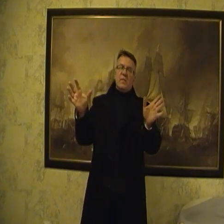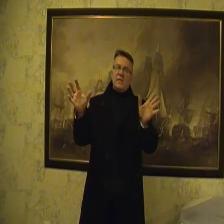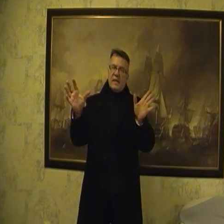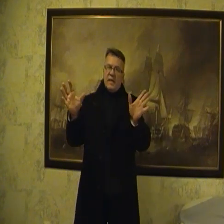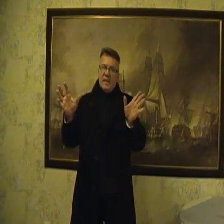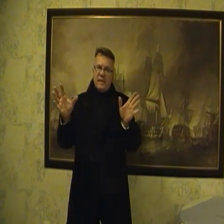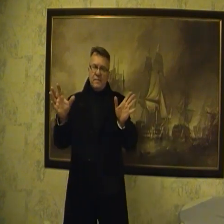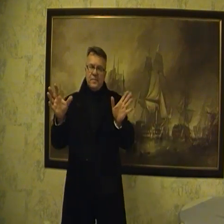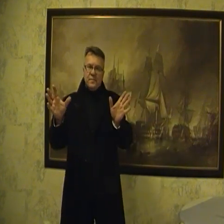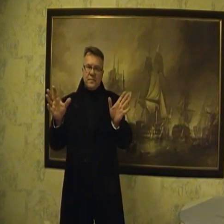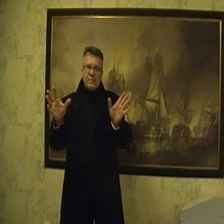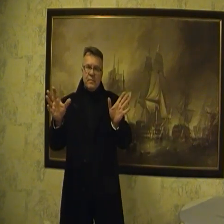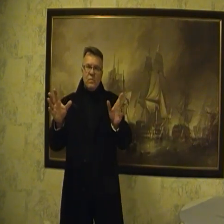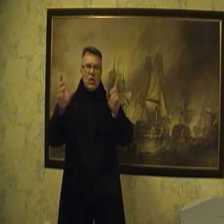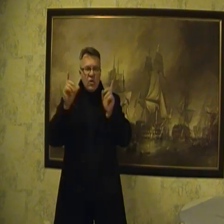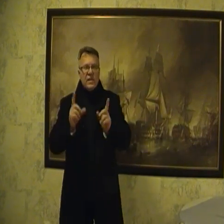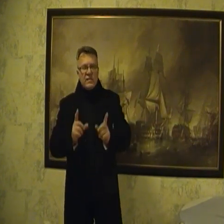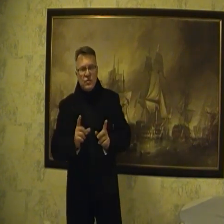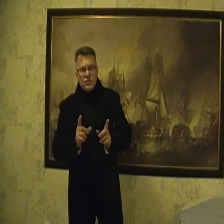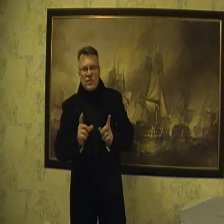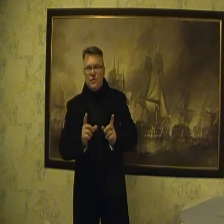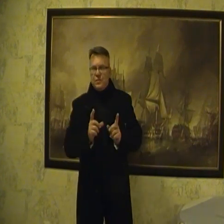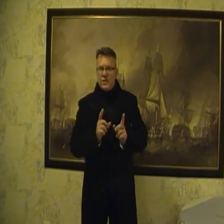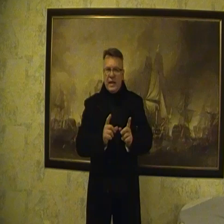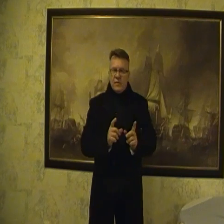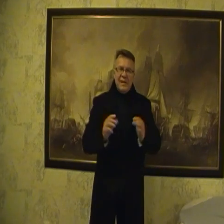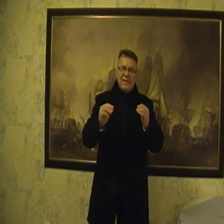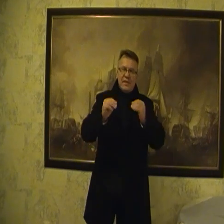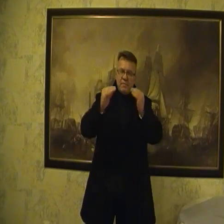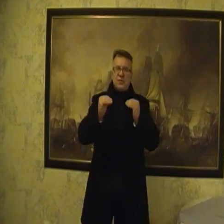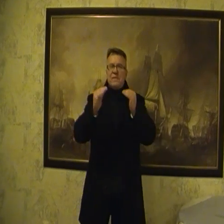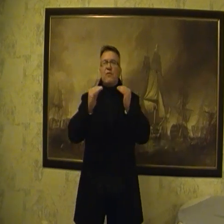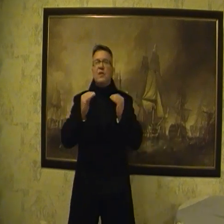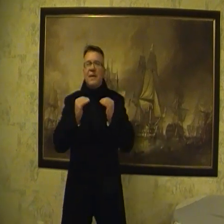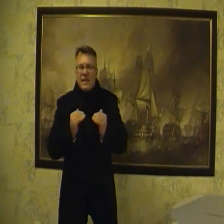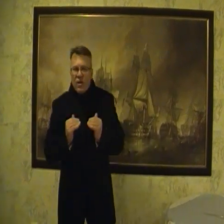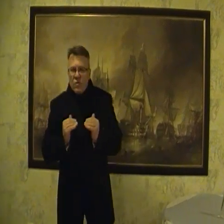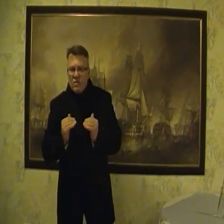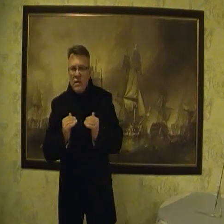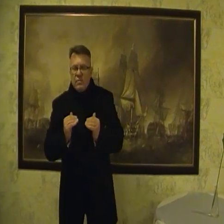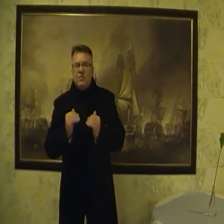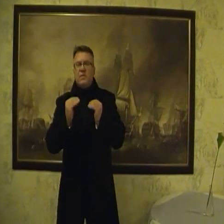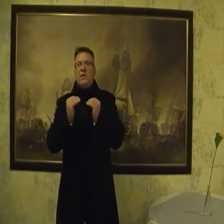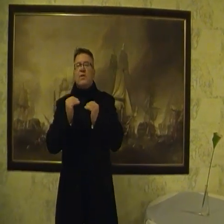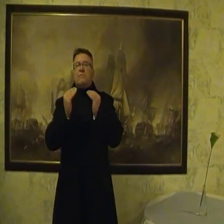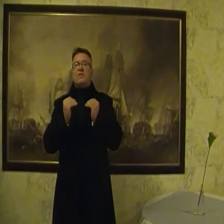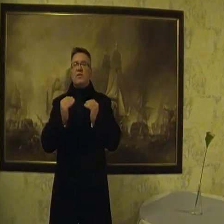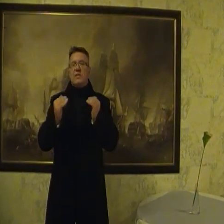wypędzić za granicę. To jest gwoźdź programu. W ten sposób taką tematyką możemy rozpoznać